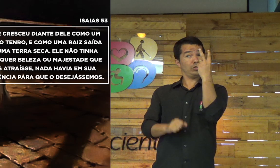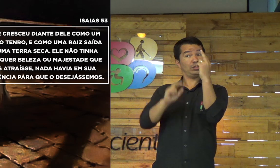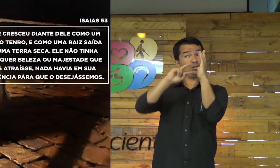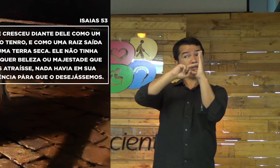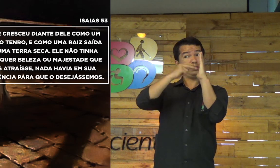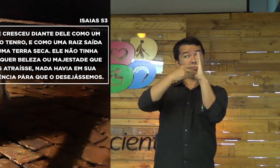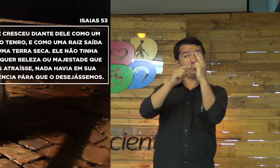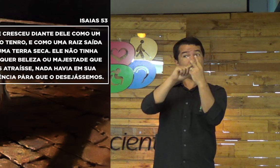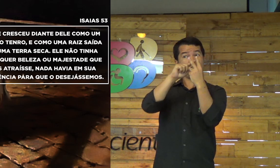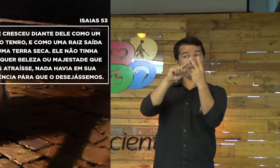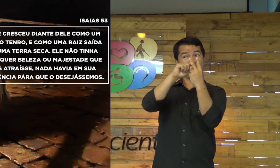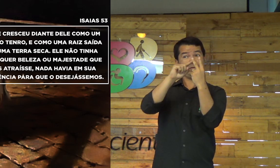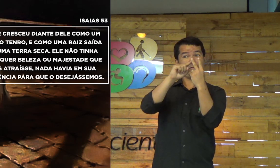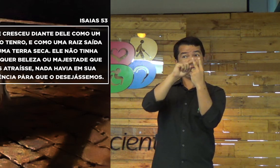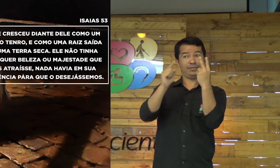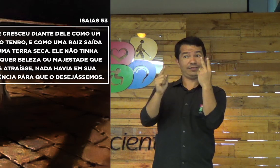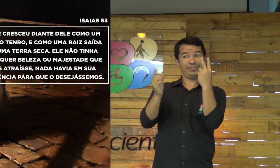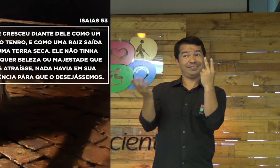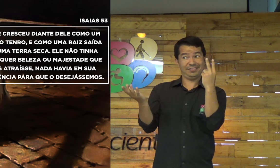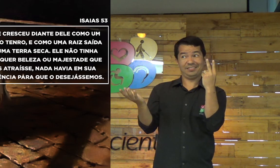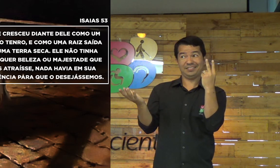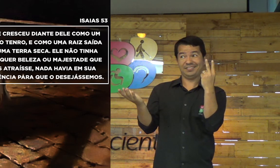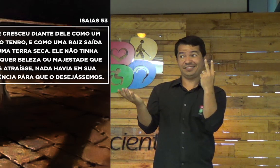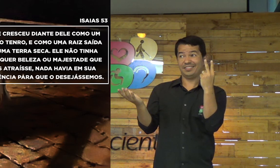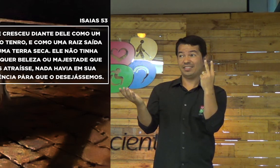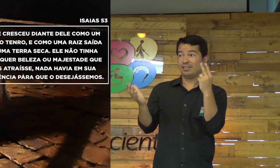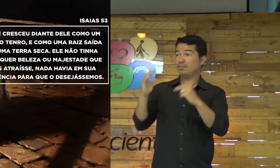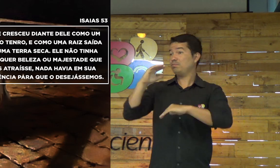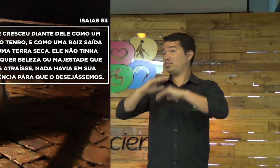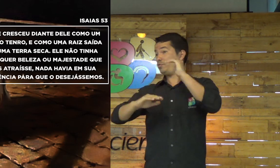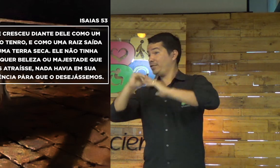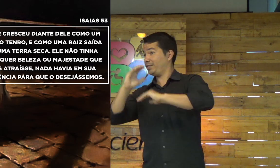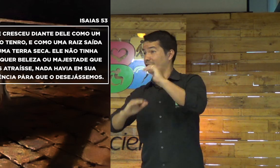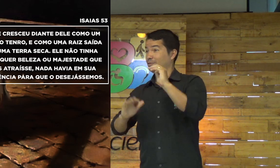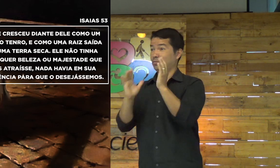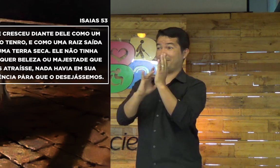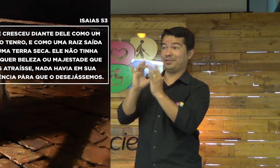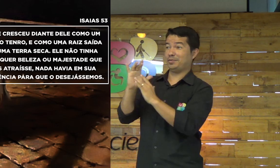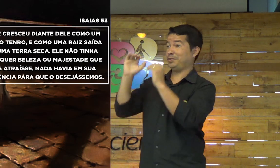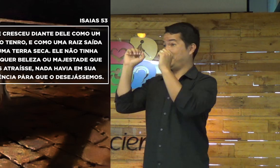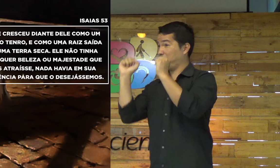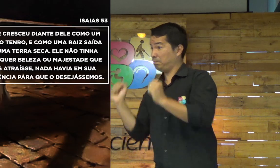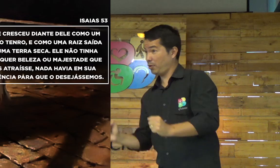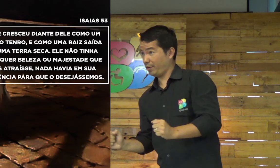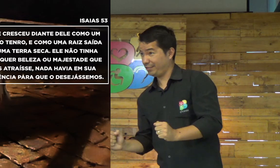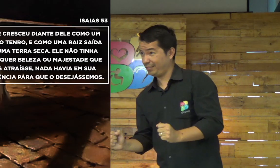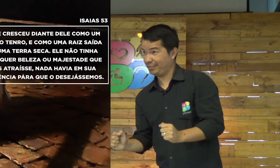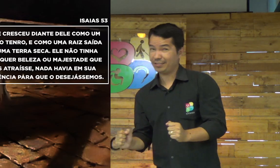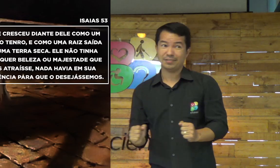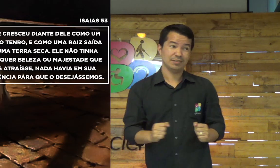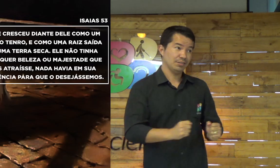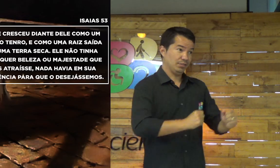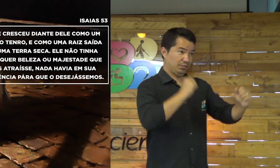Conhece? Pode ser essas duas significativas. Ou marceneiro ou pessoa que constrói ali com pedras ou tijolos.